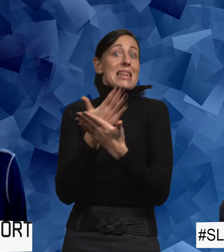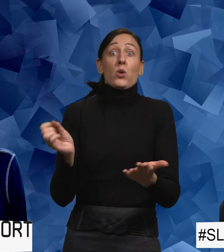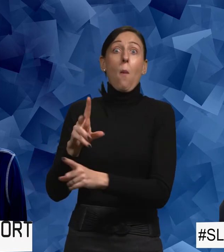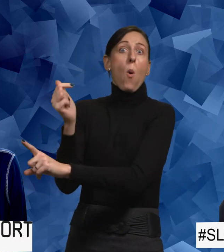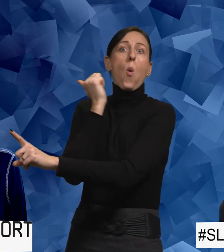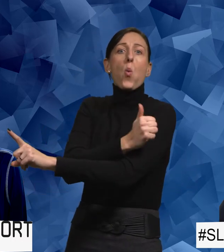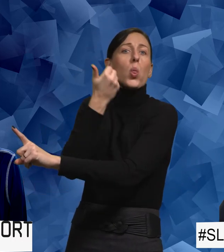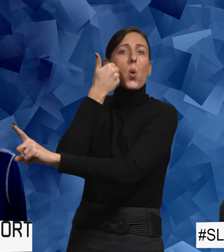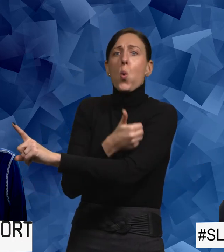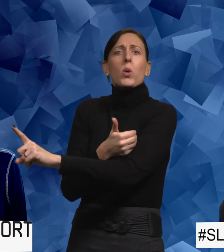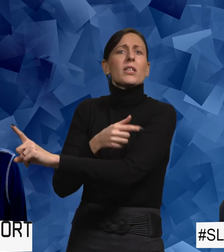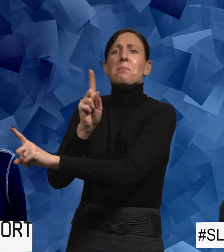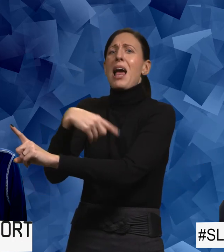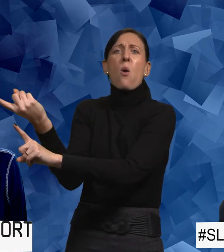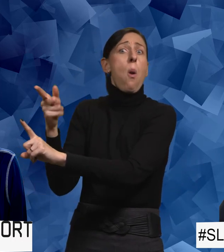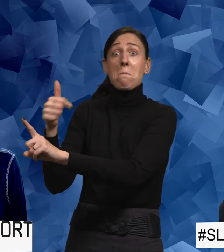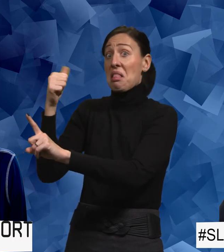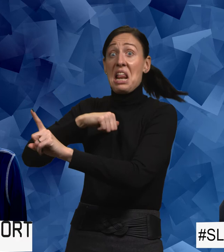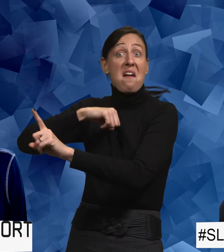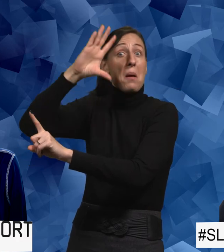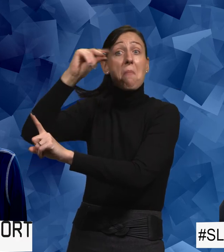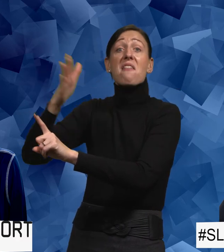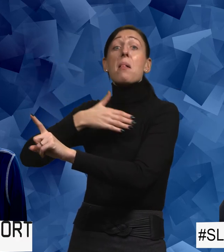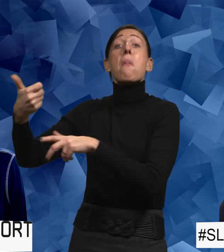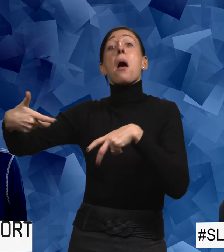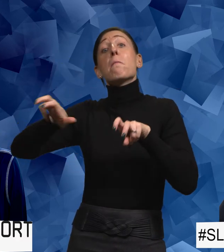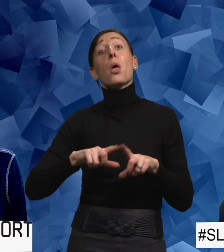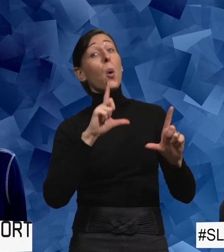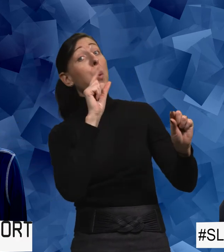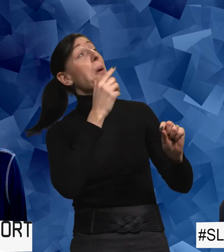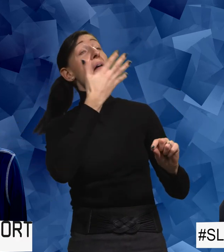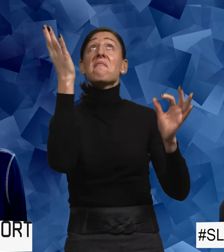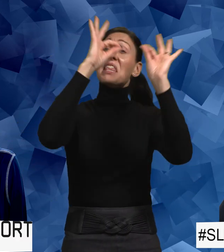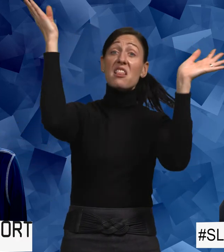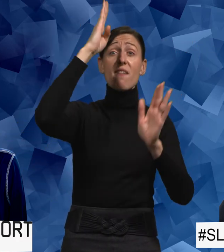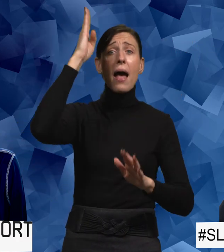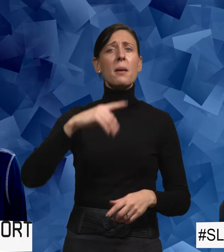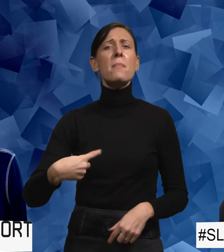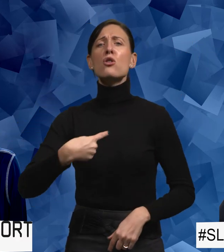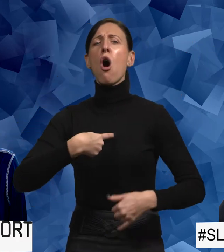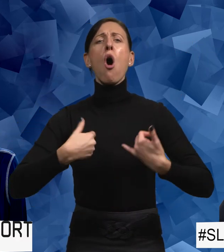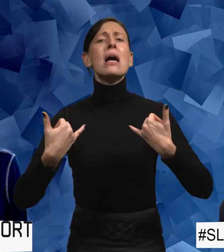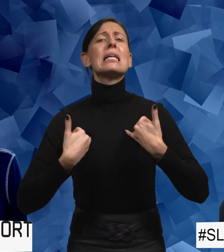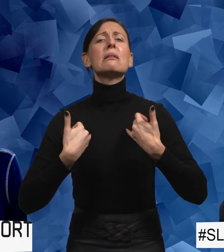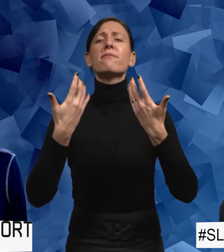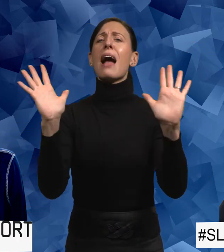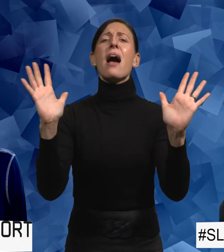är ond eller god. Han kanske är bara en trevlig man som vill sitta ner och prata lite. är vackert väder. Men jag kommer inte veta skillnaden.